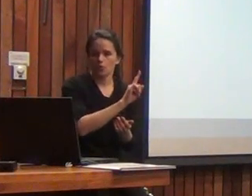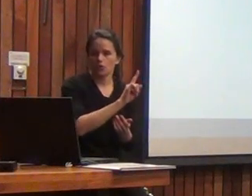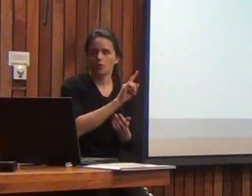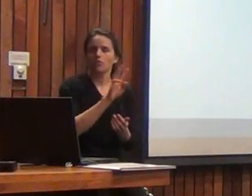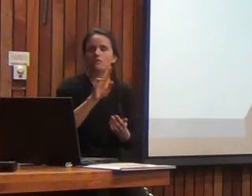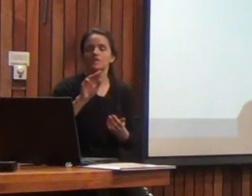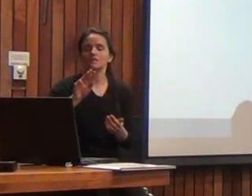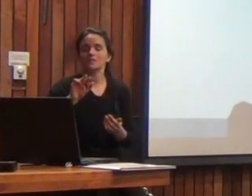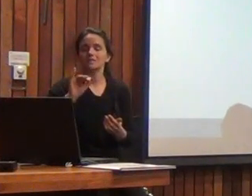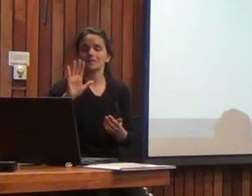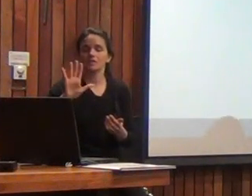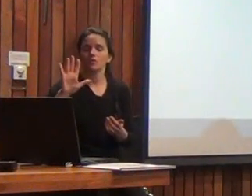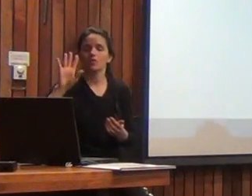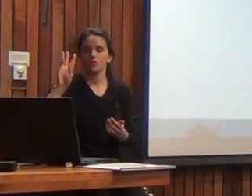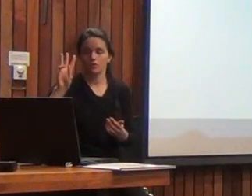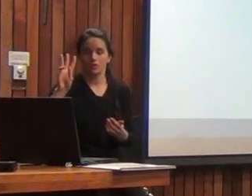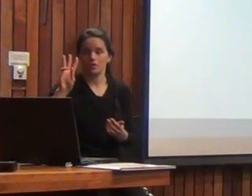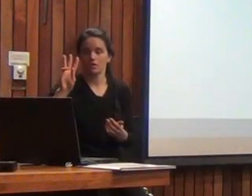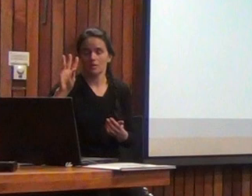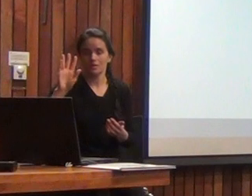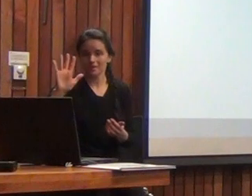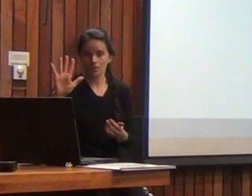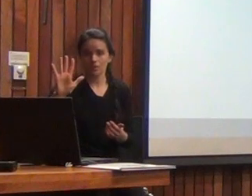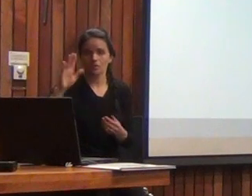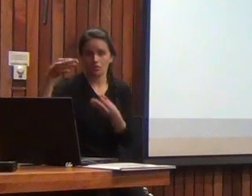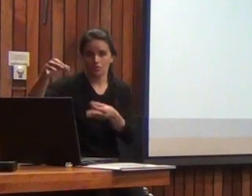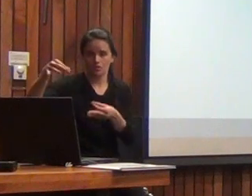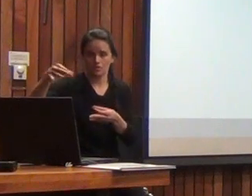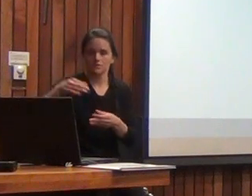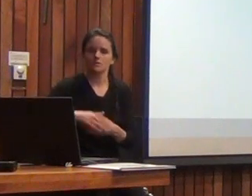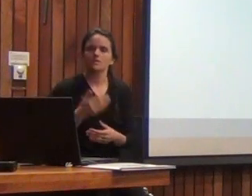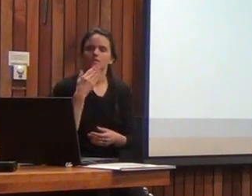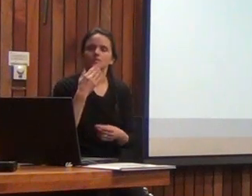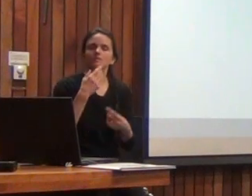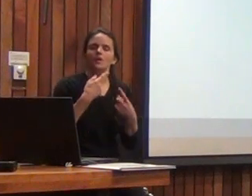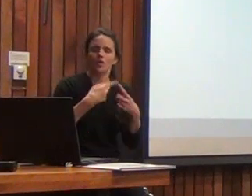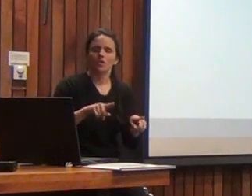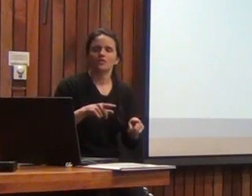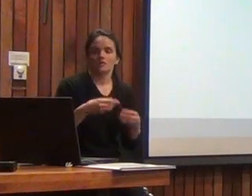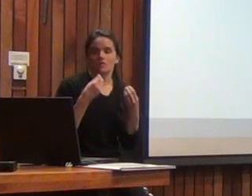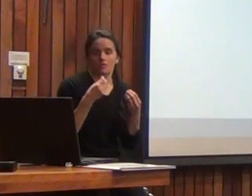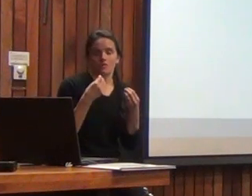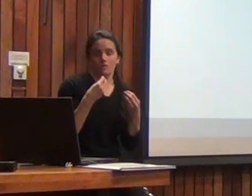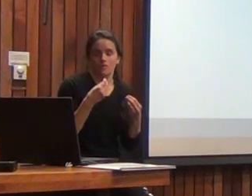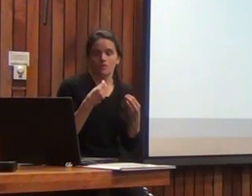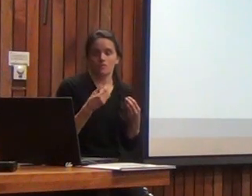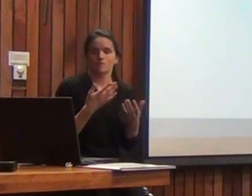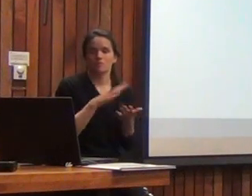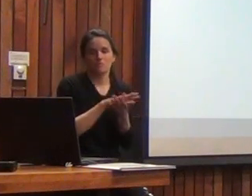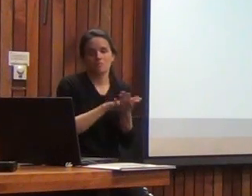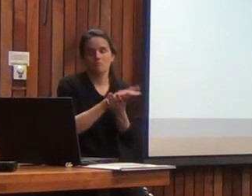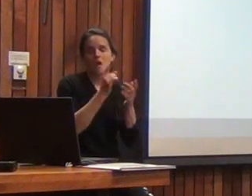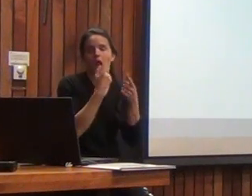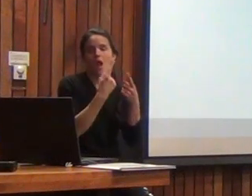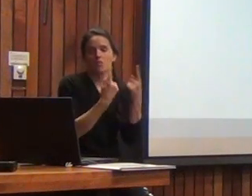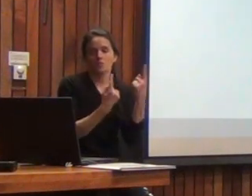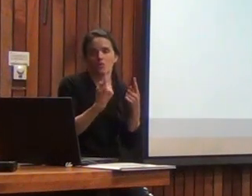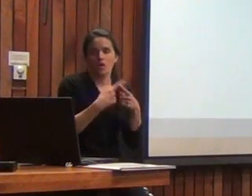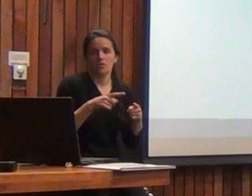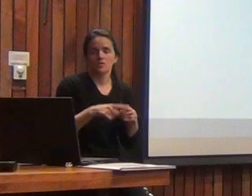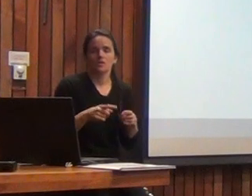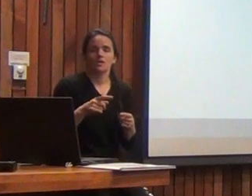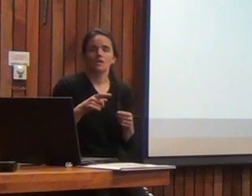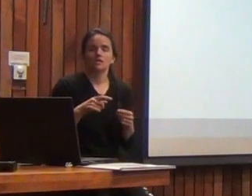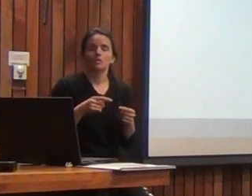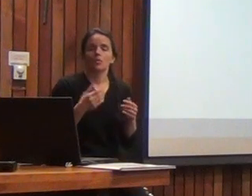y además tiene muchas otras ventajas que les van a descubrir ustedes cuando vean la batería por nombrar solamente alguna de ellas los